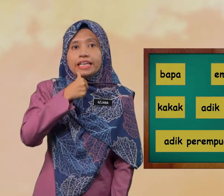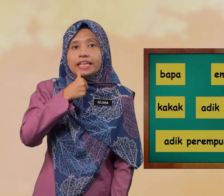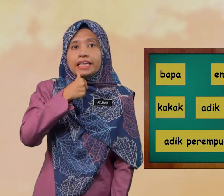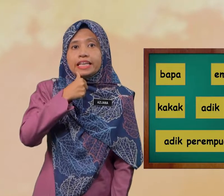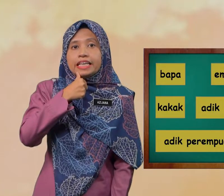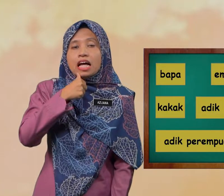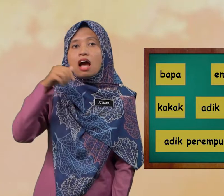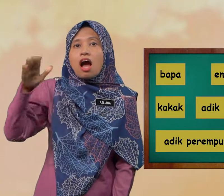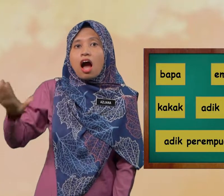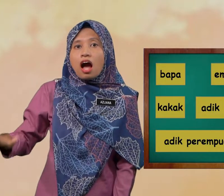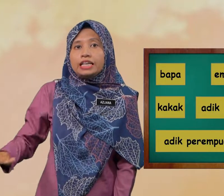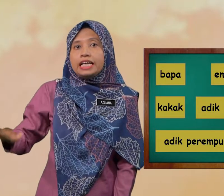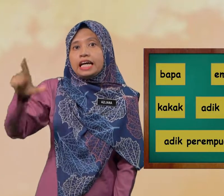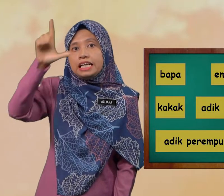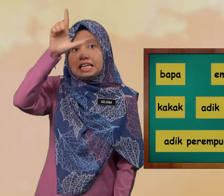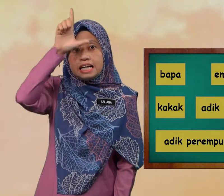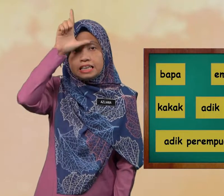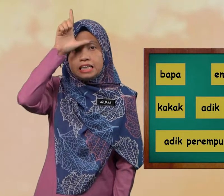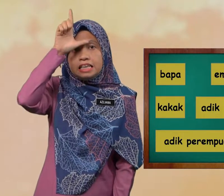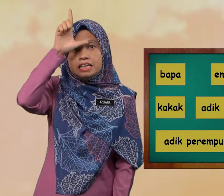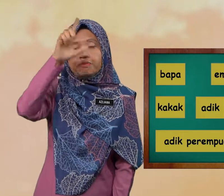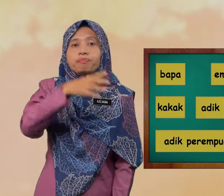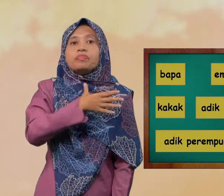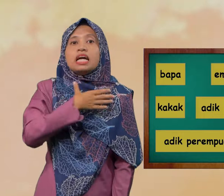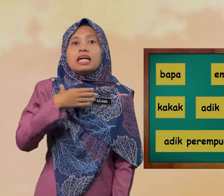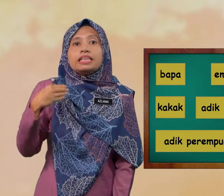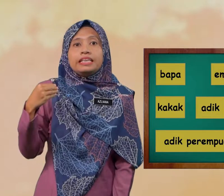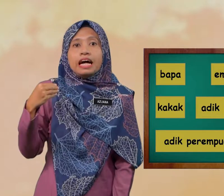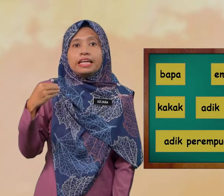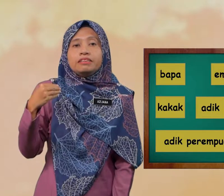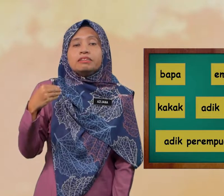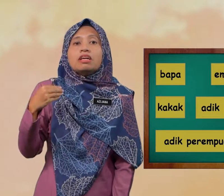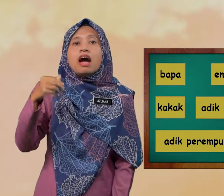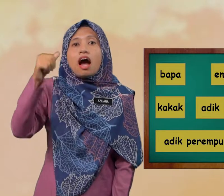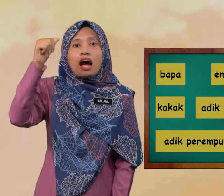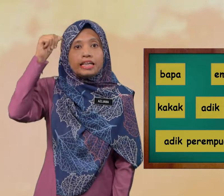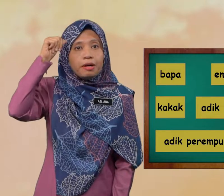Adik Lelaki Dan Adam